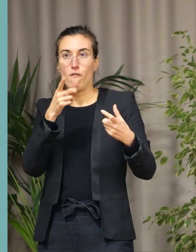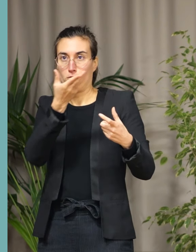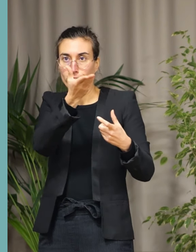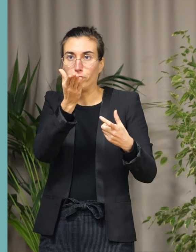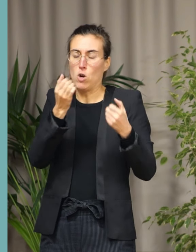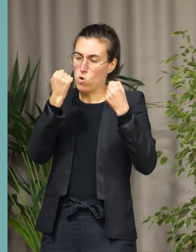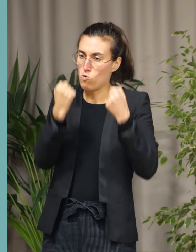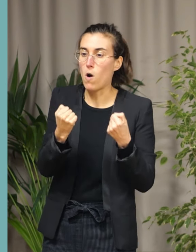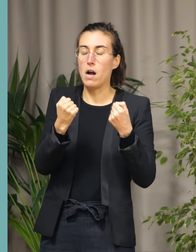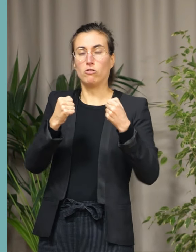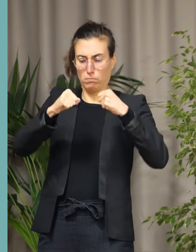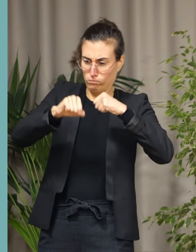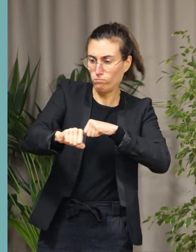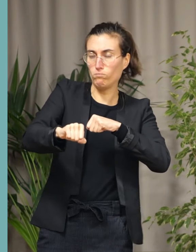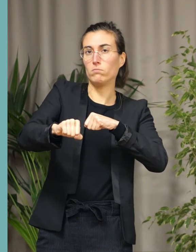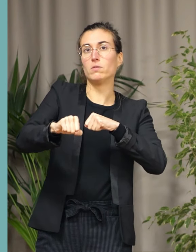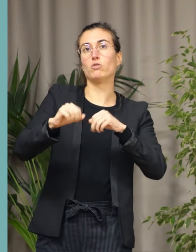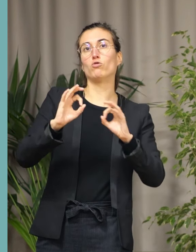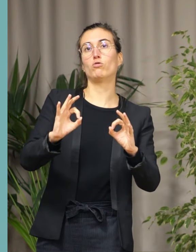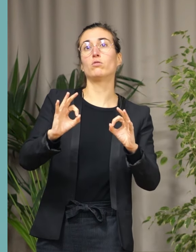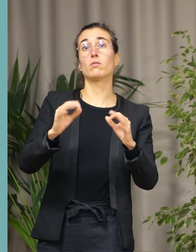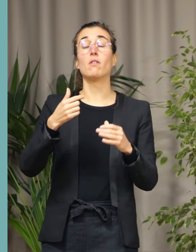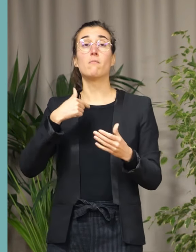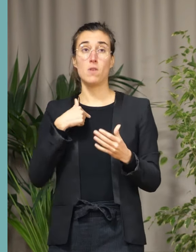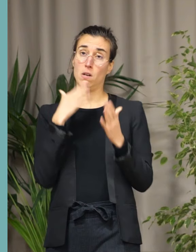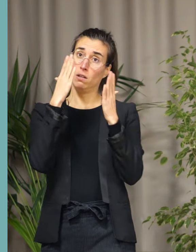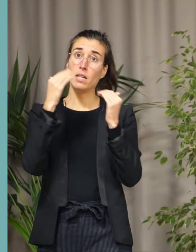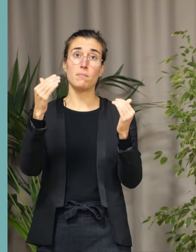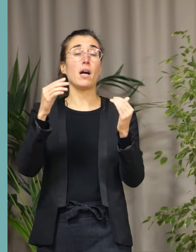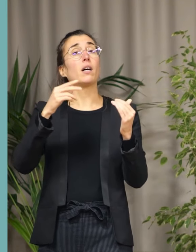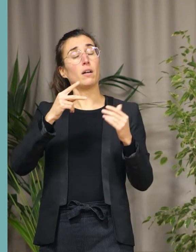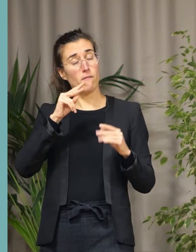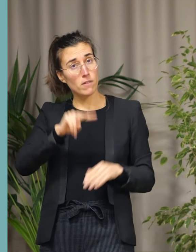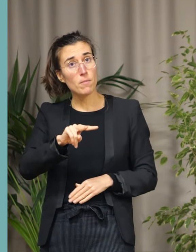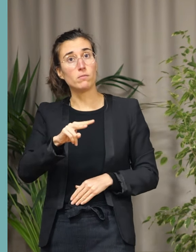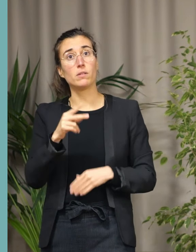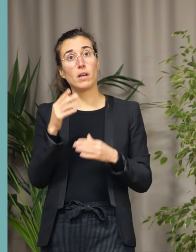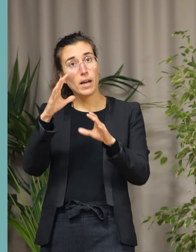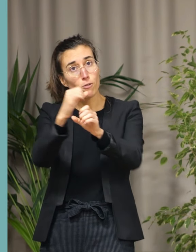Nous vous souhaitons sincèrement réussite et prospérité.